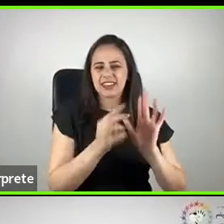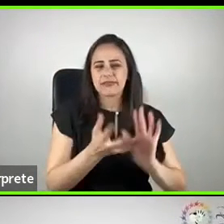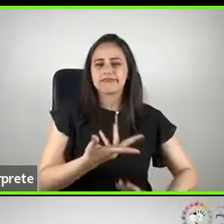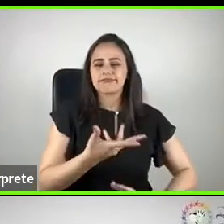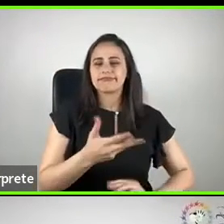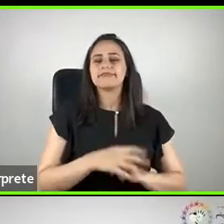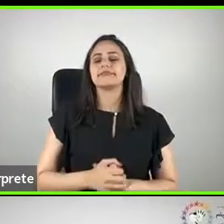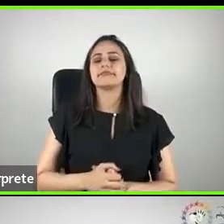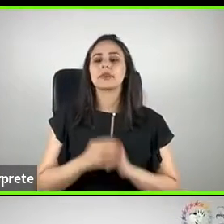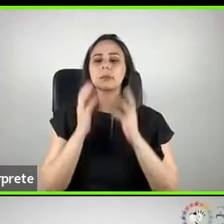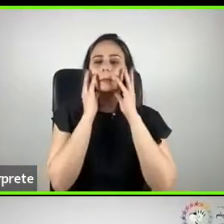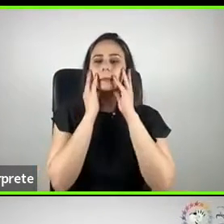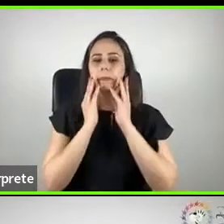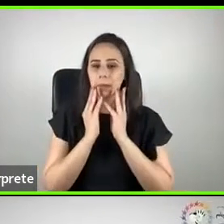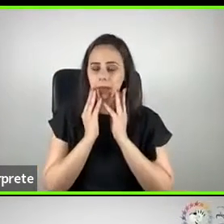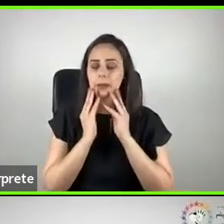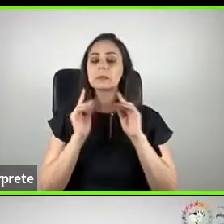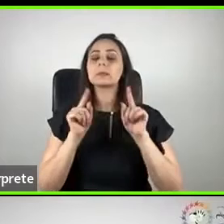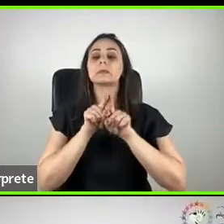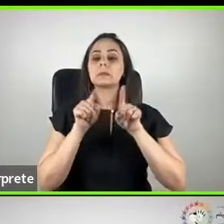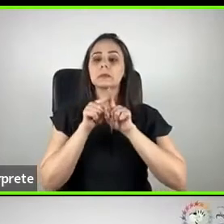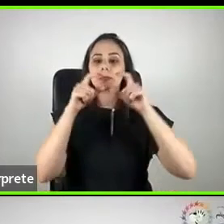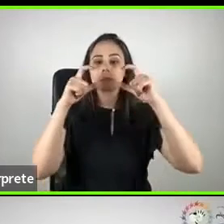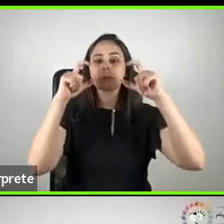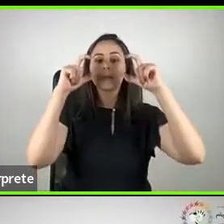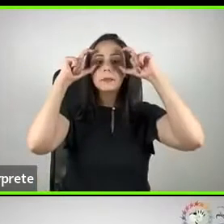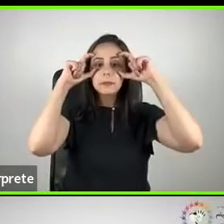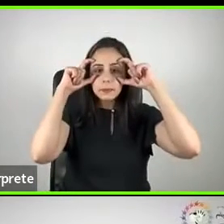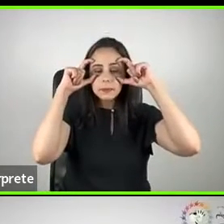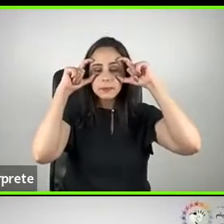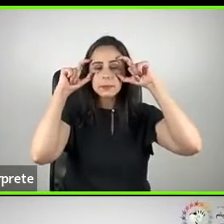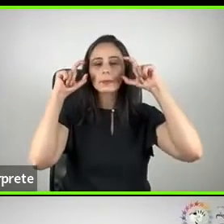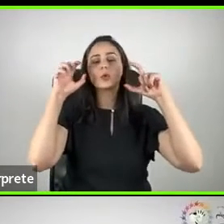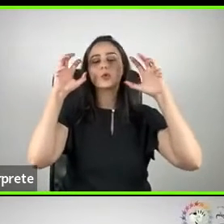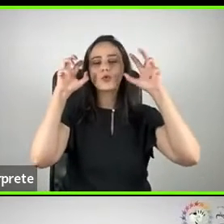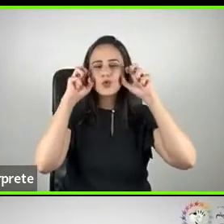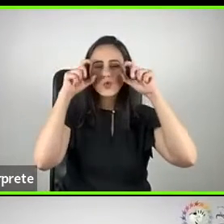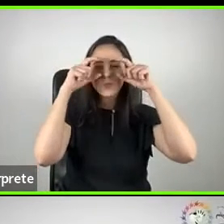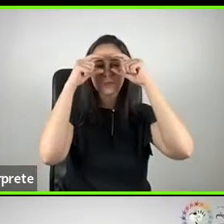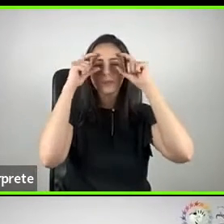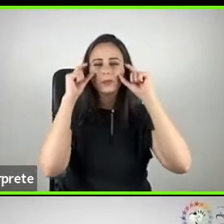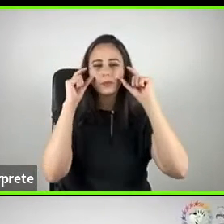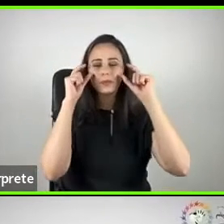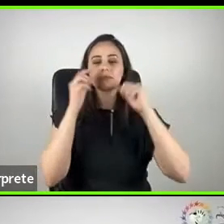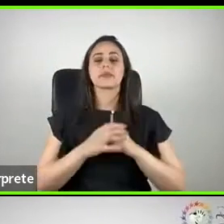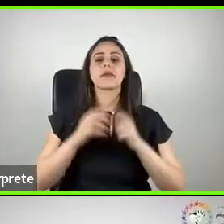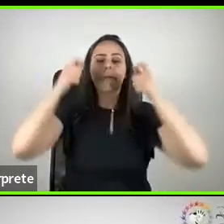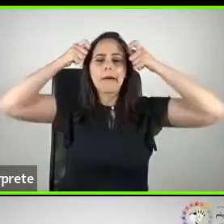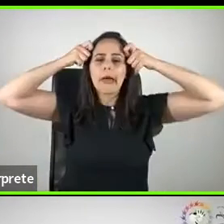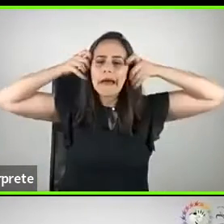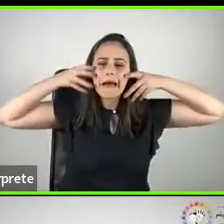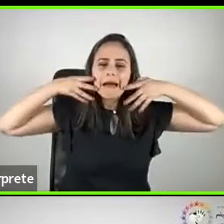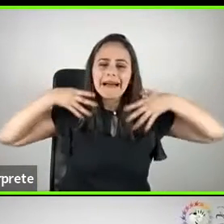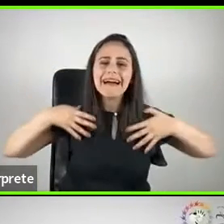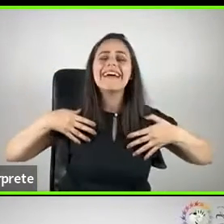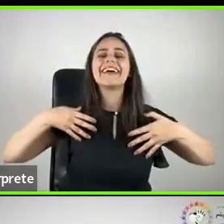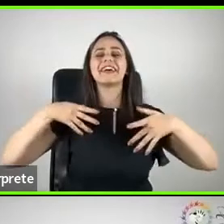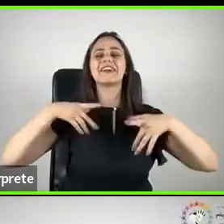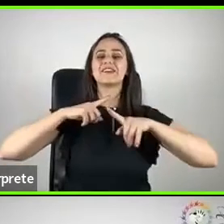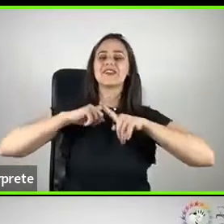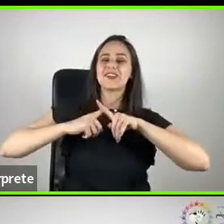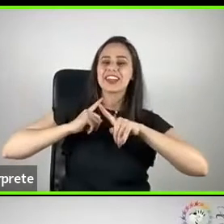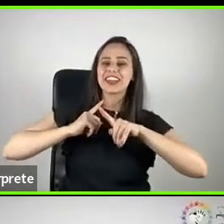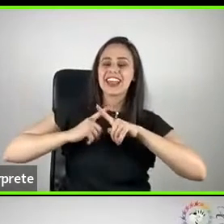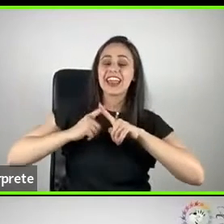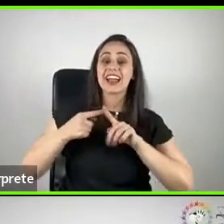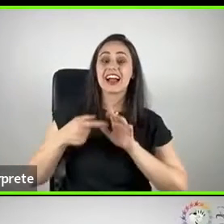mediana e óculos armação escura. Tô bem assim, suando, porque tava numa